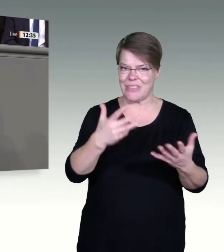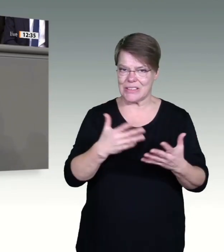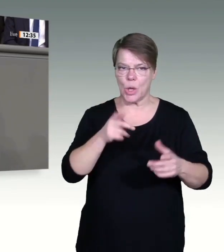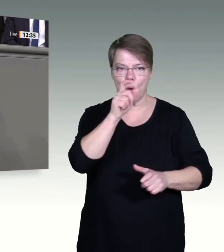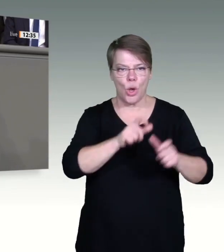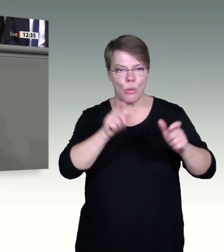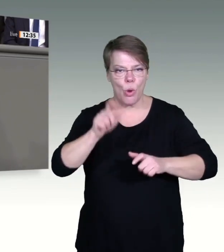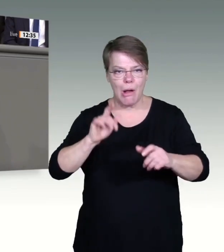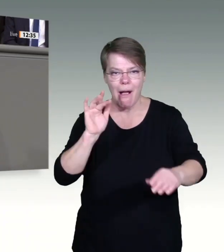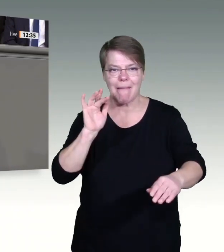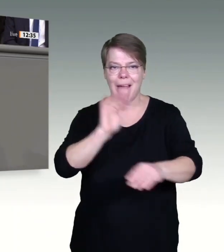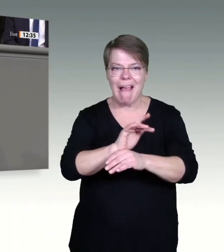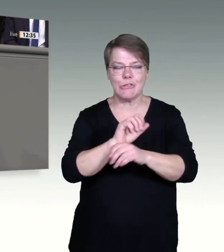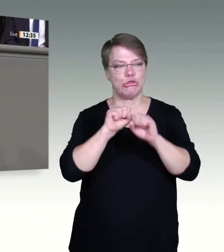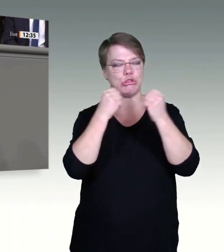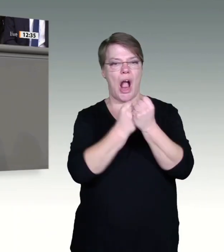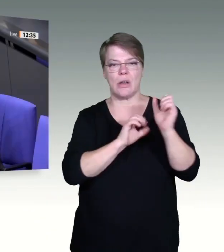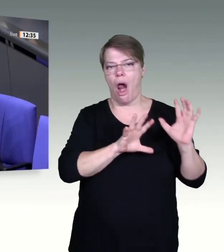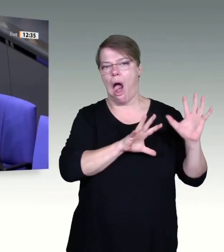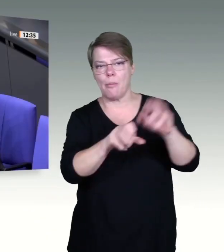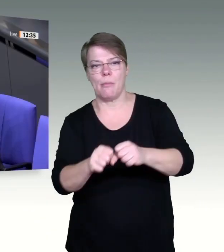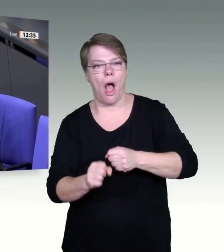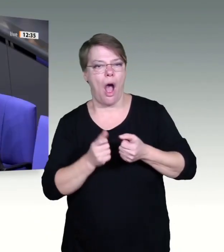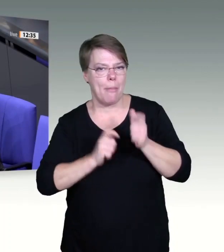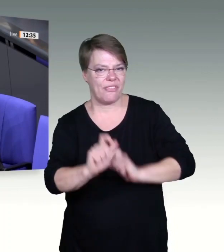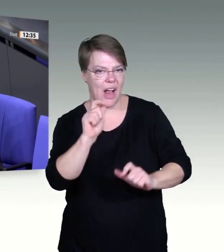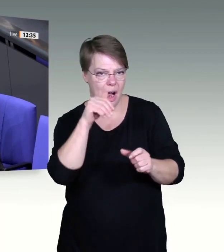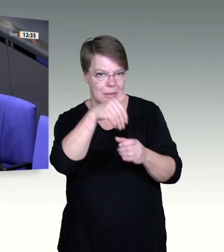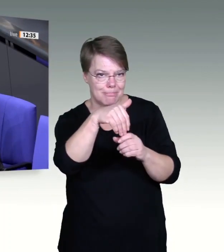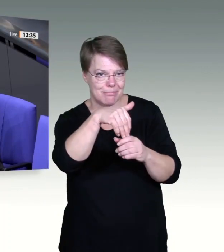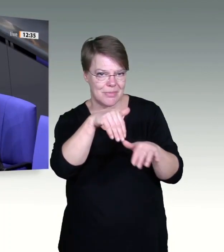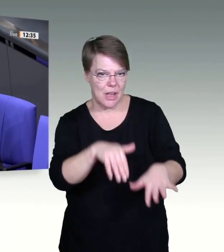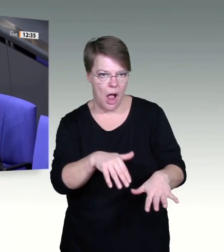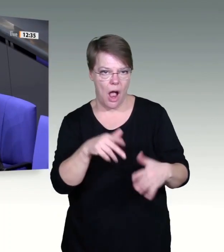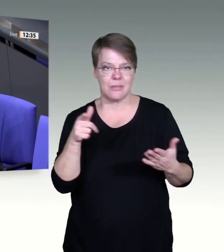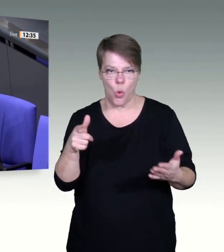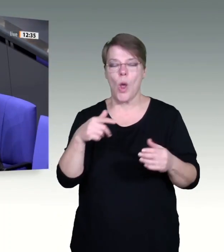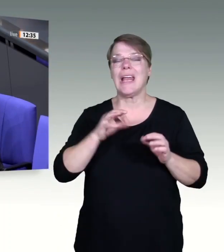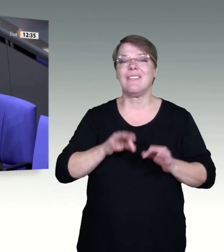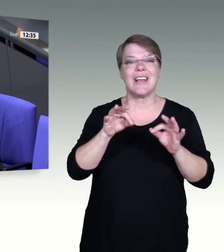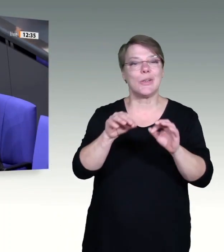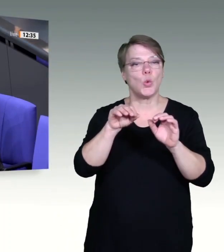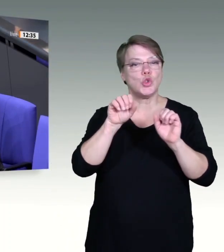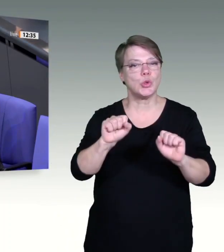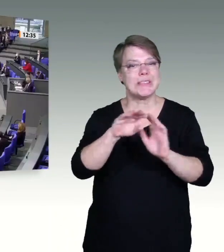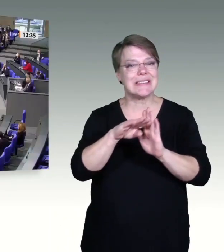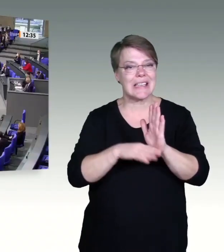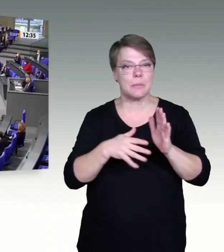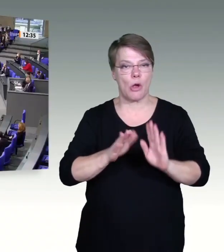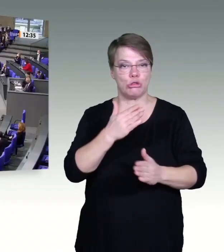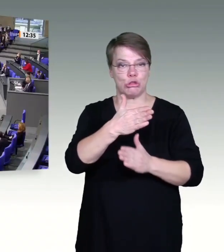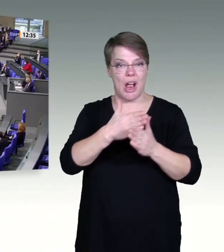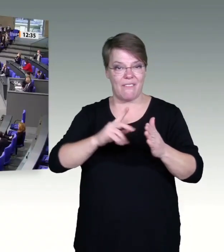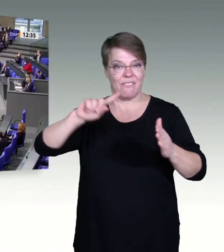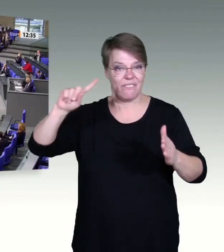September haben Sie, Herr Lindner, gesagt, eine Impfpflicht ist nicht verhältnismäßig. Jetzt stellen Sie sich hin und behaupten das glatte Gegenteil. Sie machen der FDP